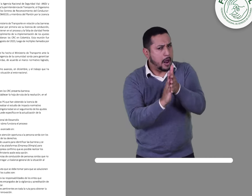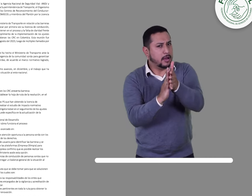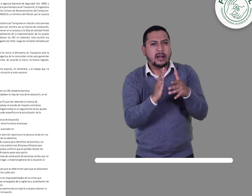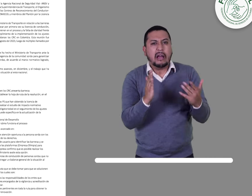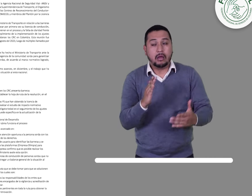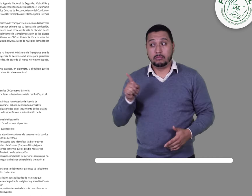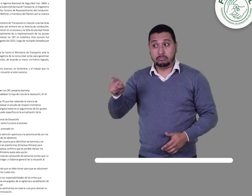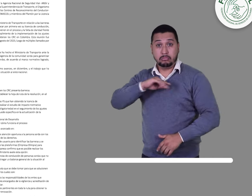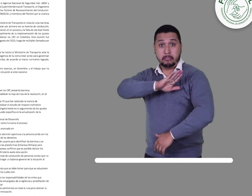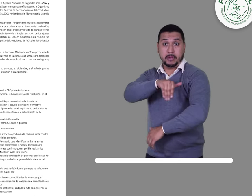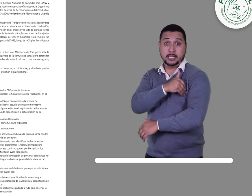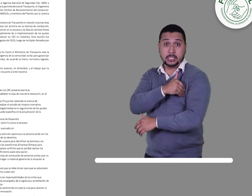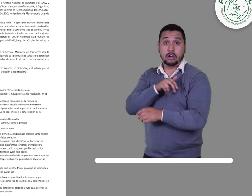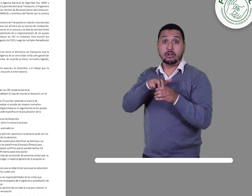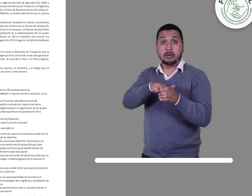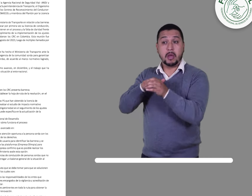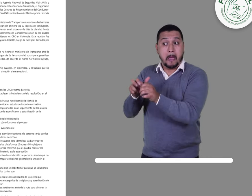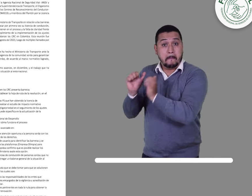en diciembre.